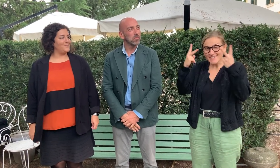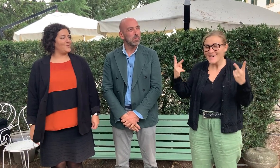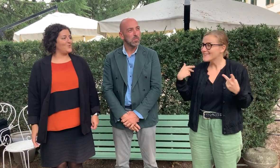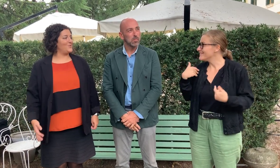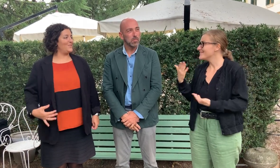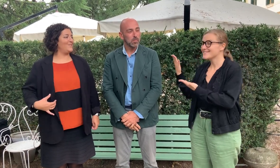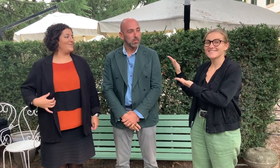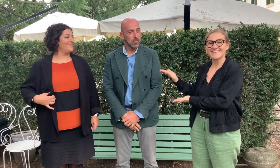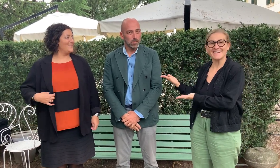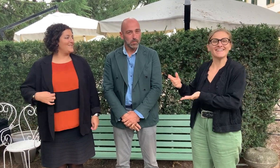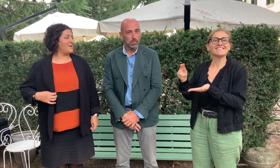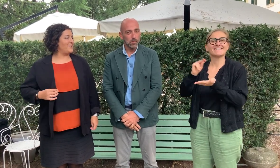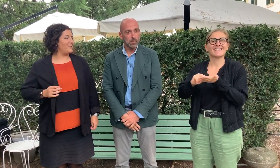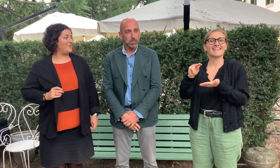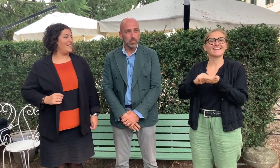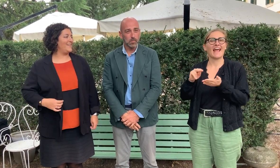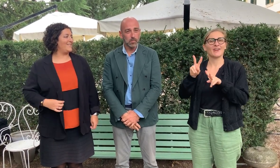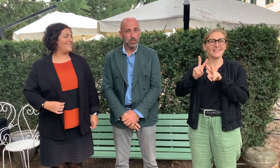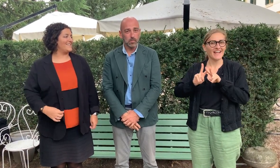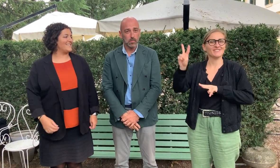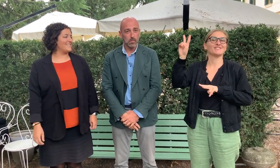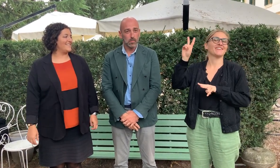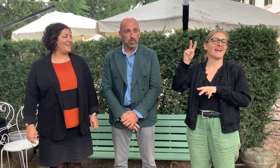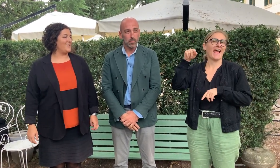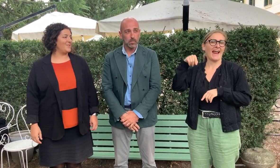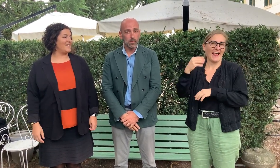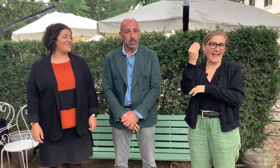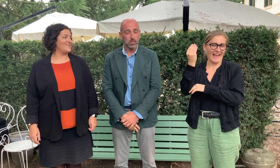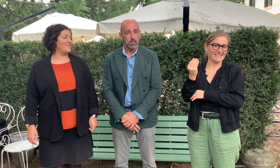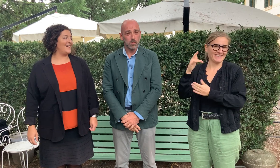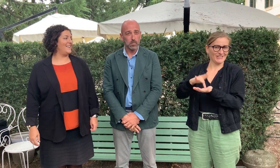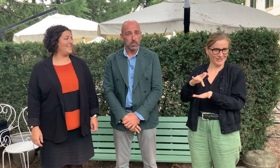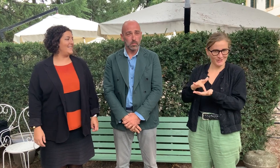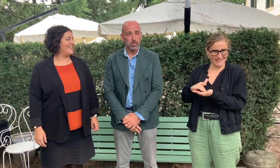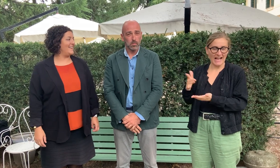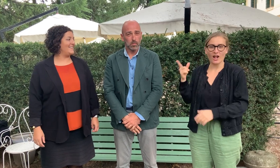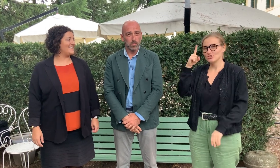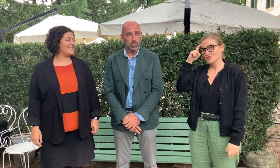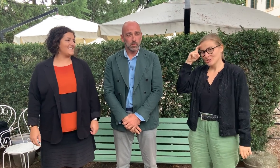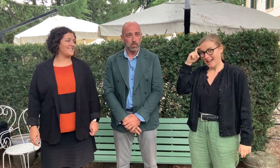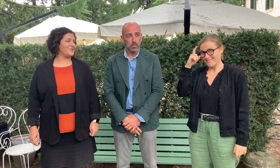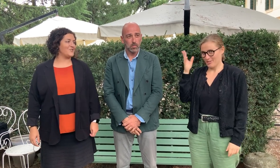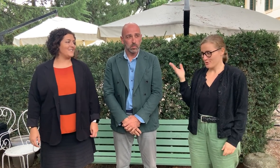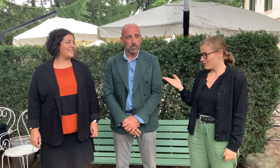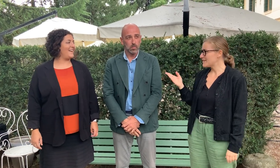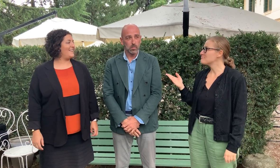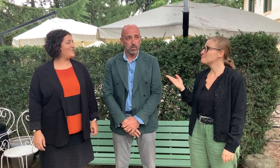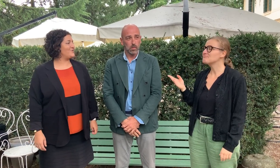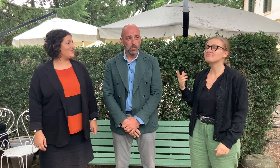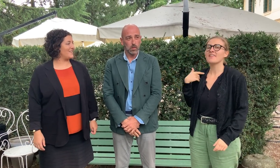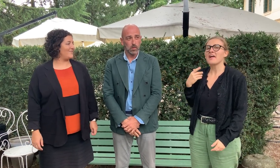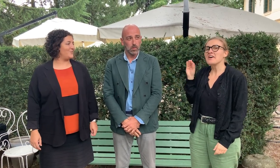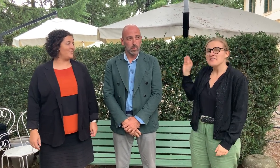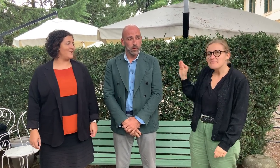Buongiorno, sono qui, sono la Lens, sono il canale di Salerno.